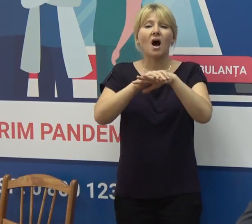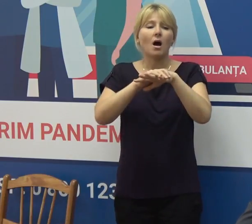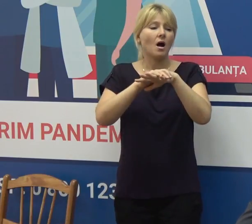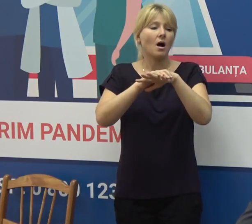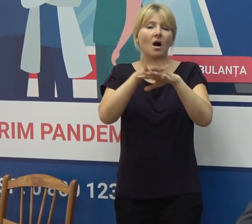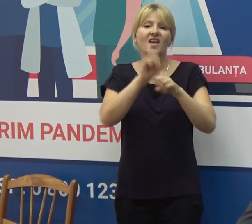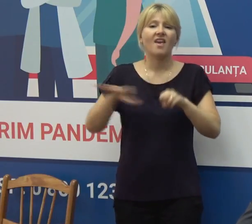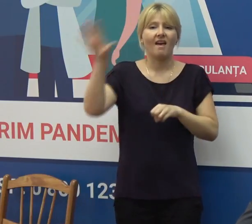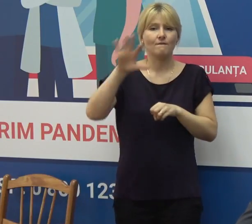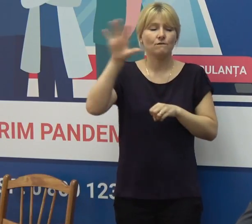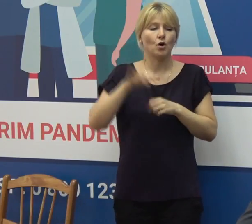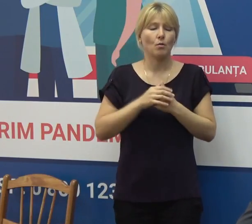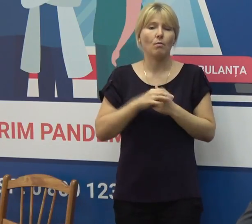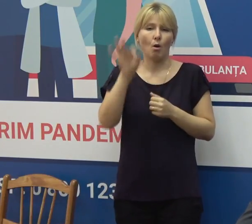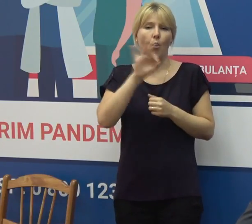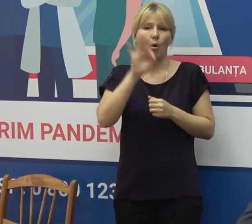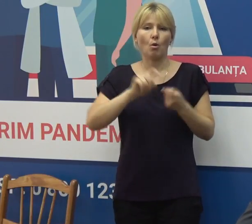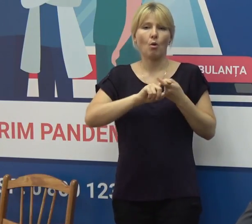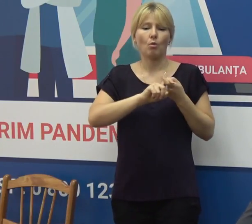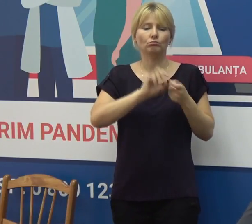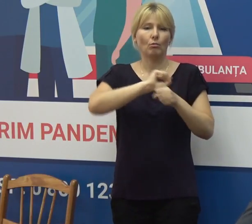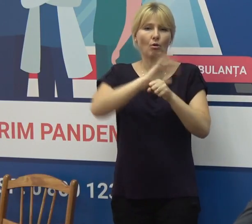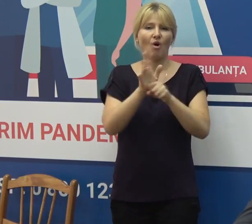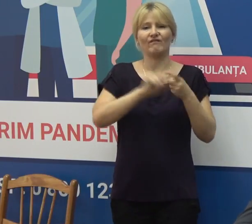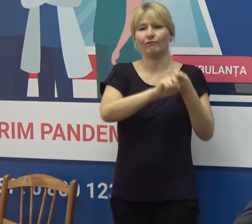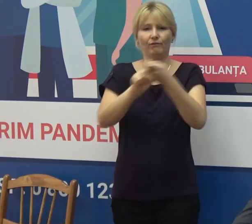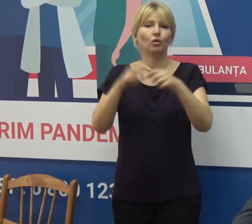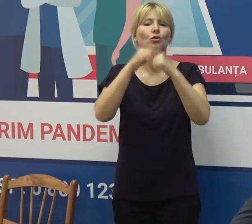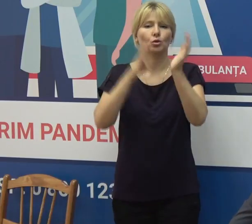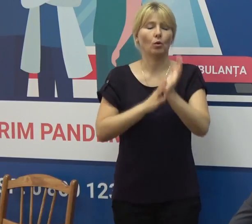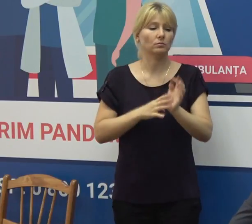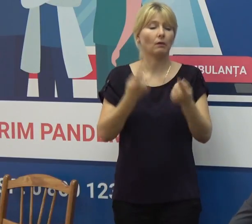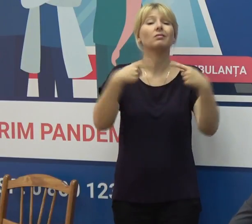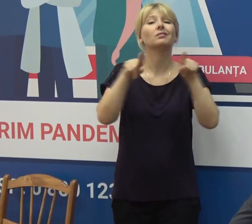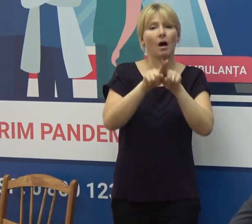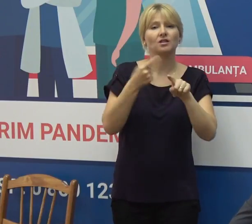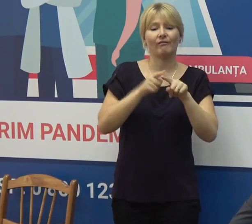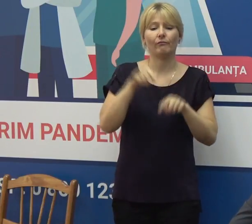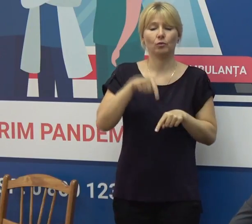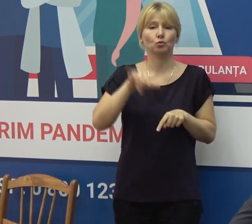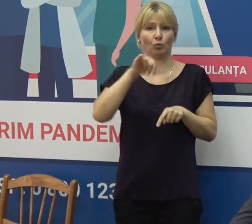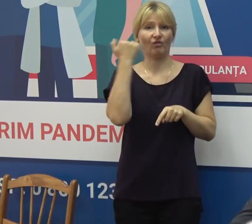urgență la COVID-19 în Republica Moldova. La fel, în acest weekend,